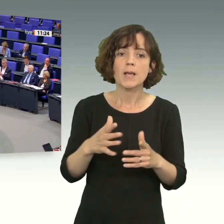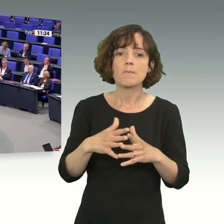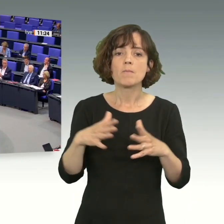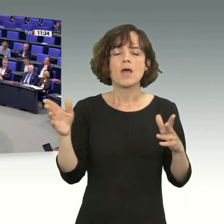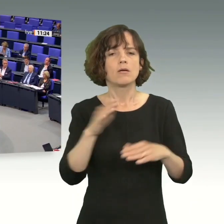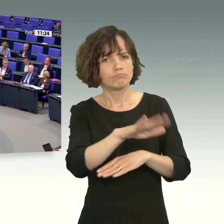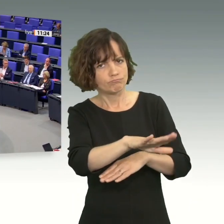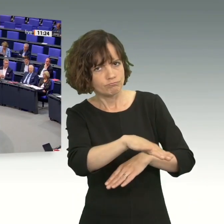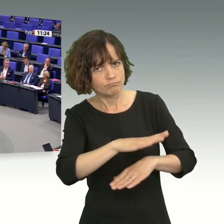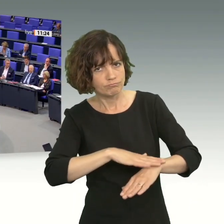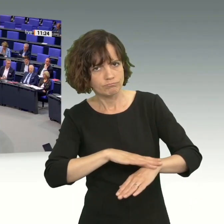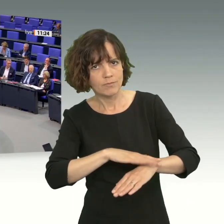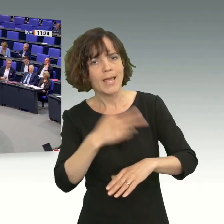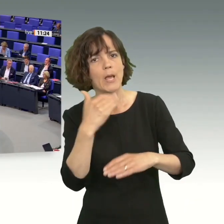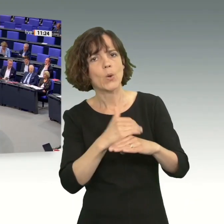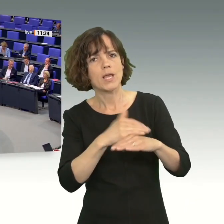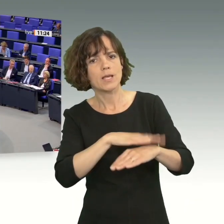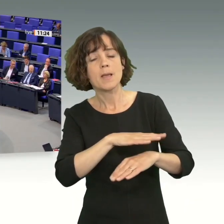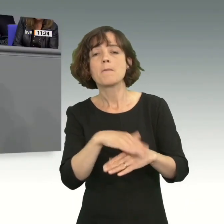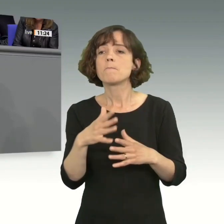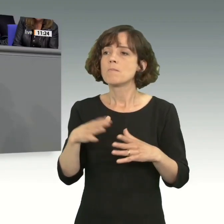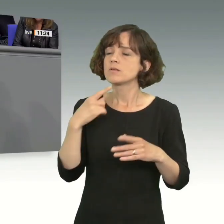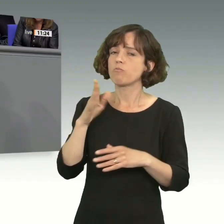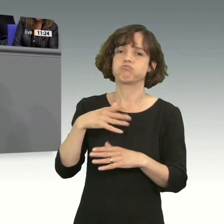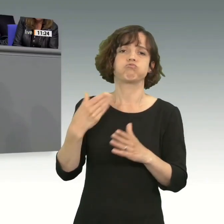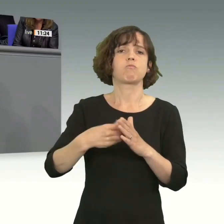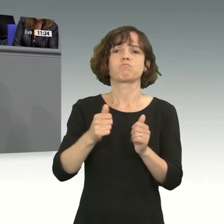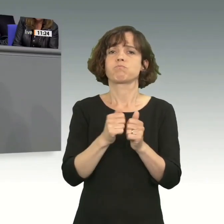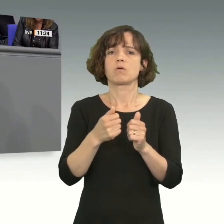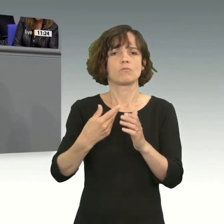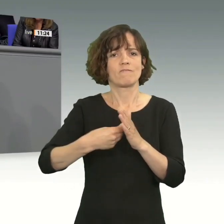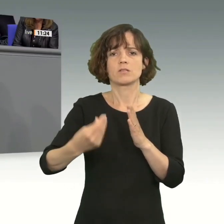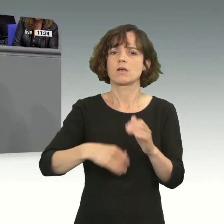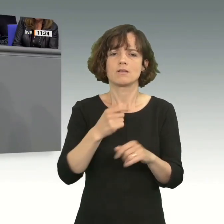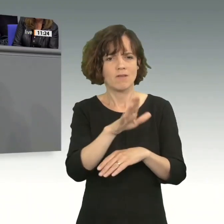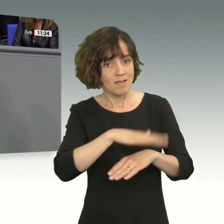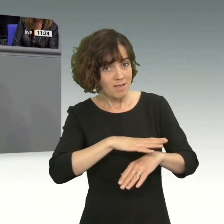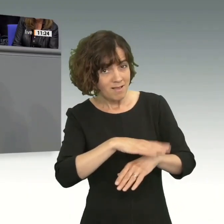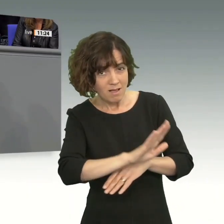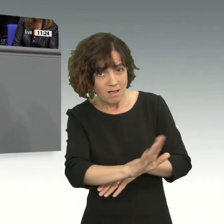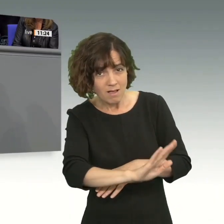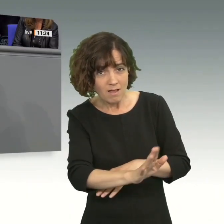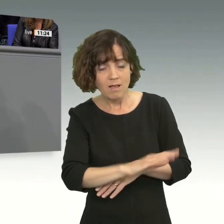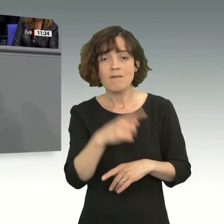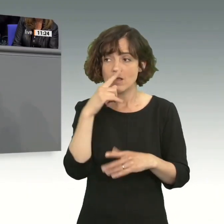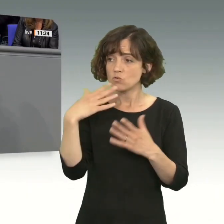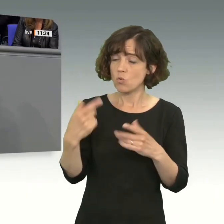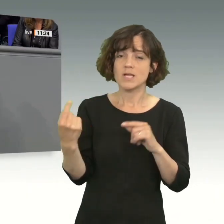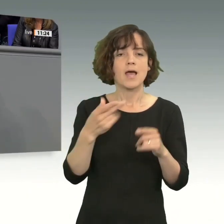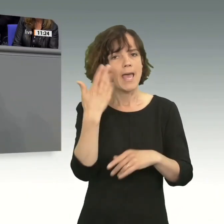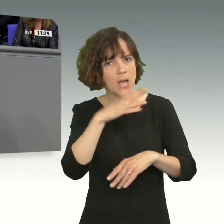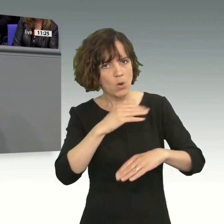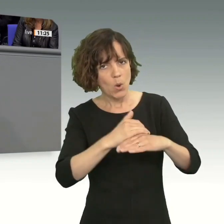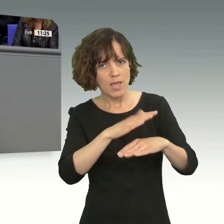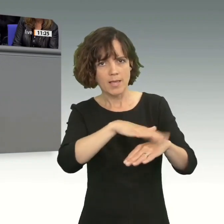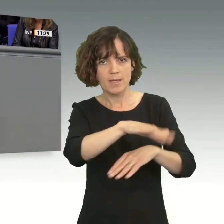Partner sagen, mit denen kann man keine Verträge schließen. Deswegen bringen wir diese Debatte so auf Sie ein, bis endlich